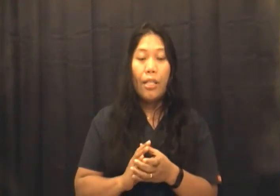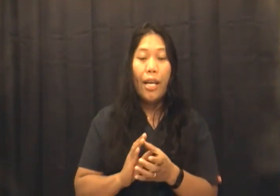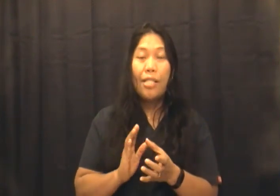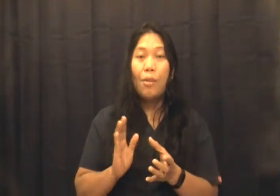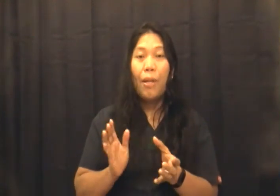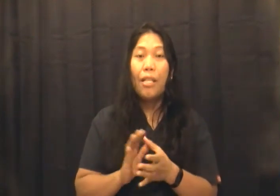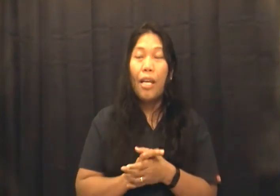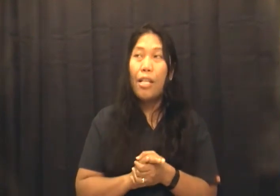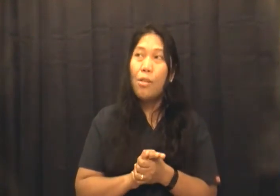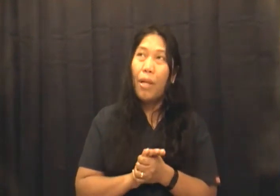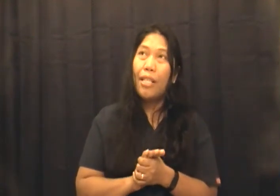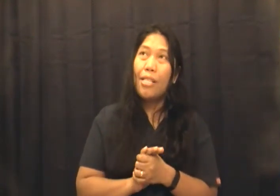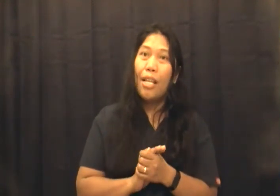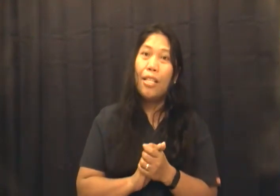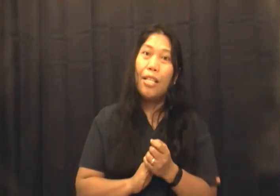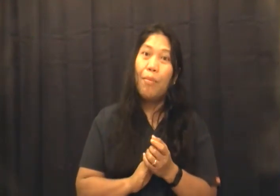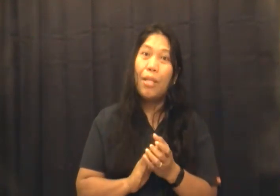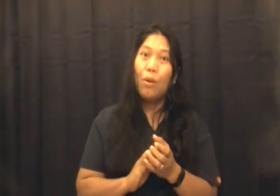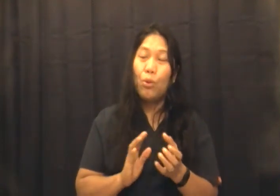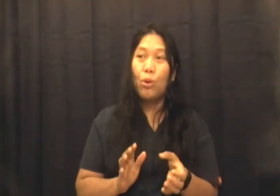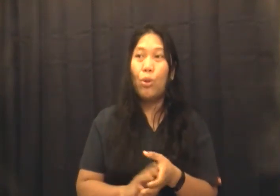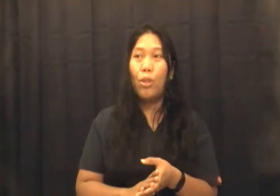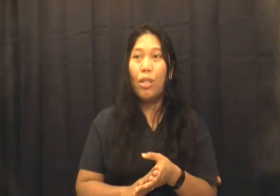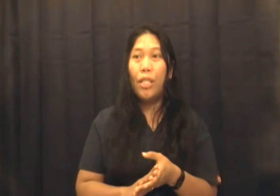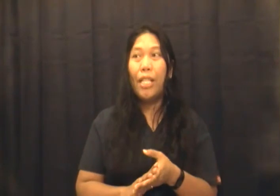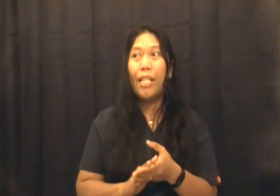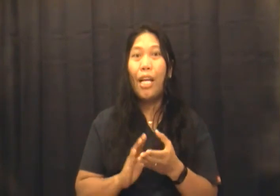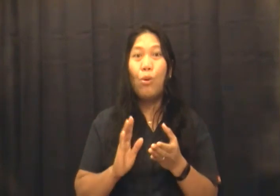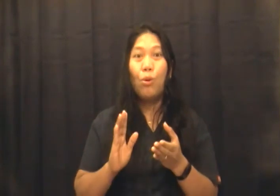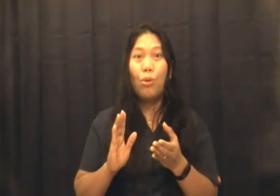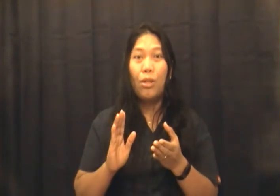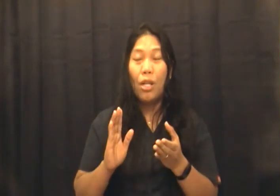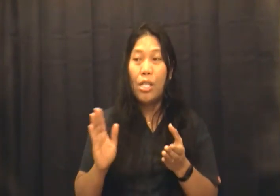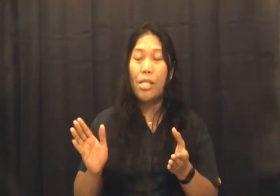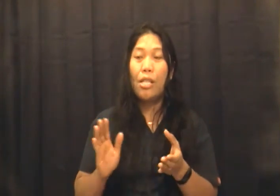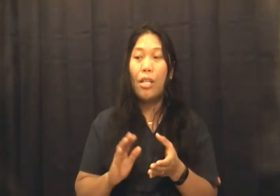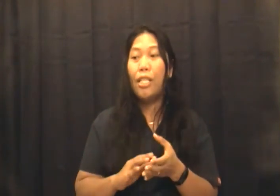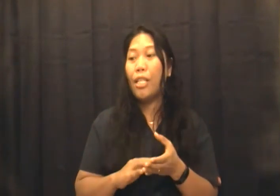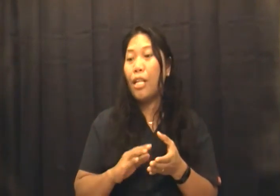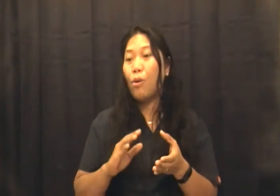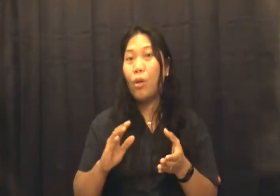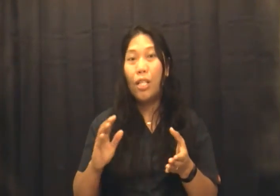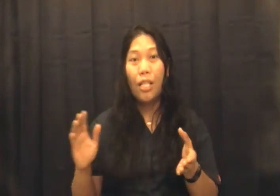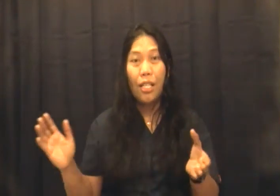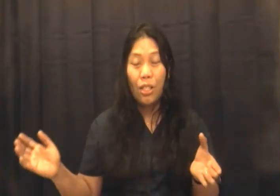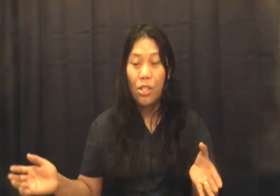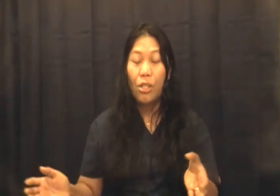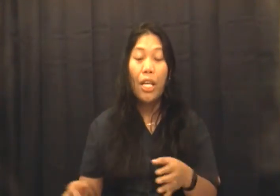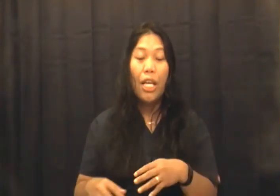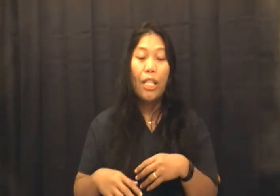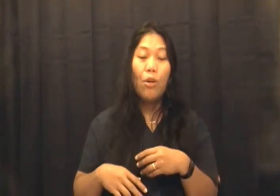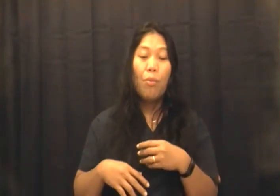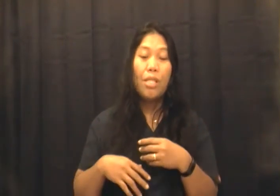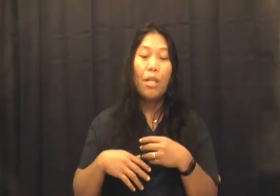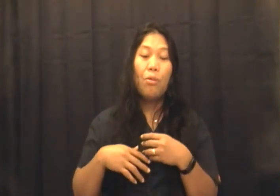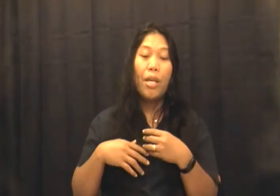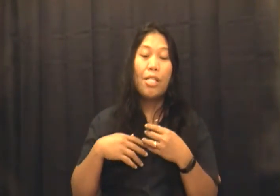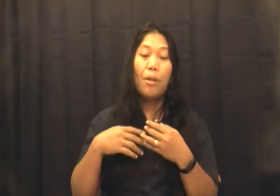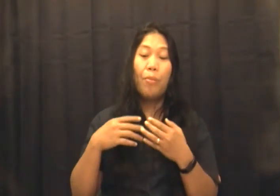can't explain. Explain kasi hindi naman ako doktor. Hindi rin ako nurse na. Hindi rin ako clinical teacher. Hindi ko masyadong ma-explain.